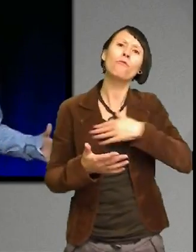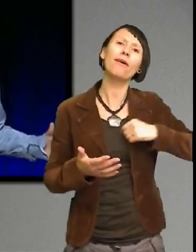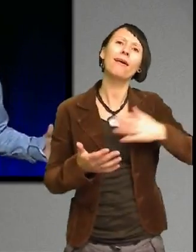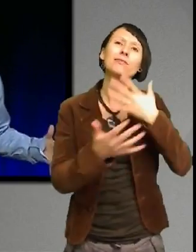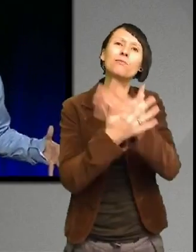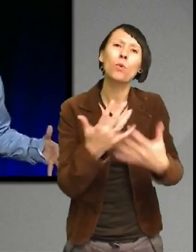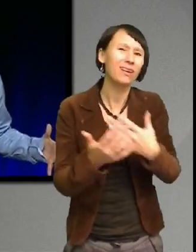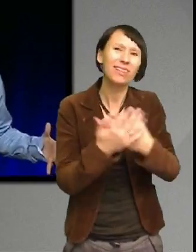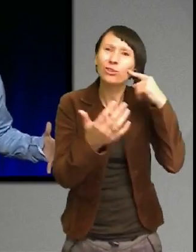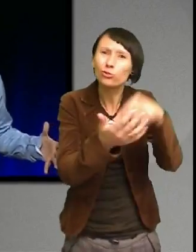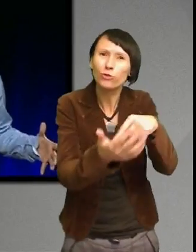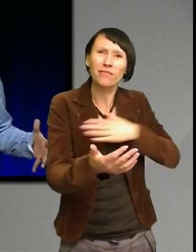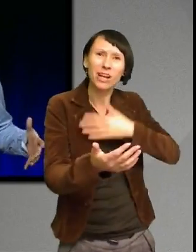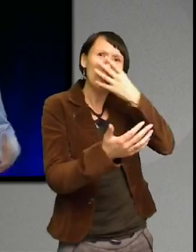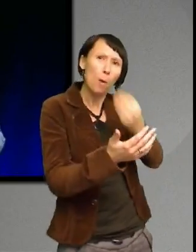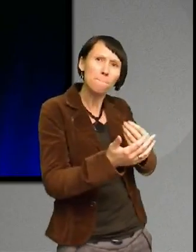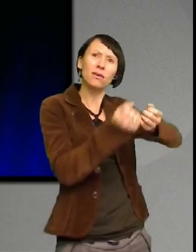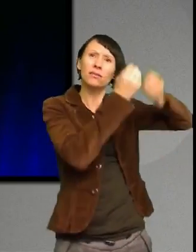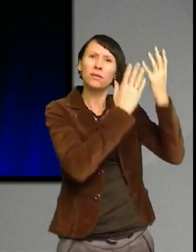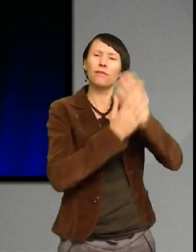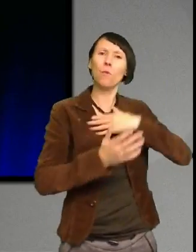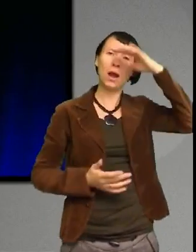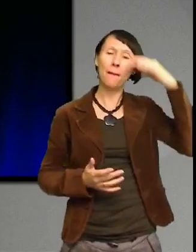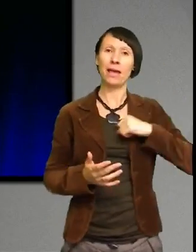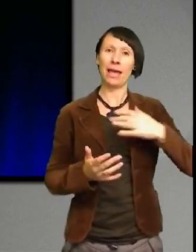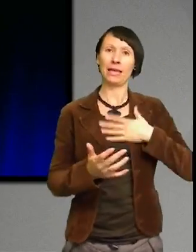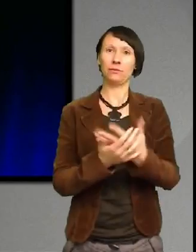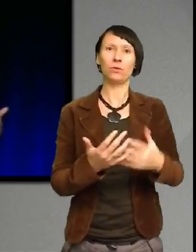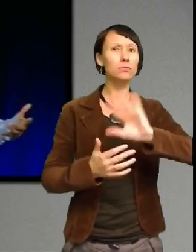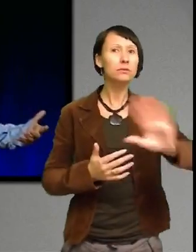språk, utan för att kunna tala mitt språk utan att få kulan.